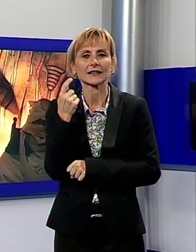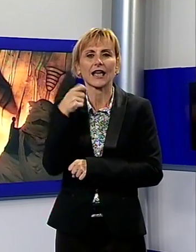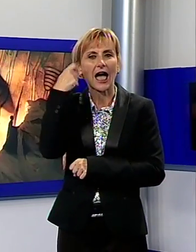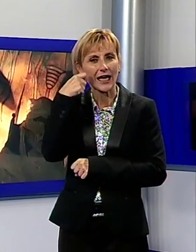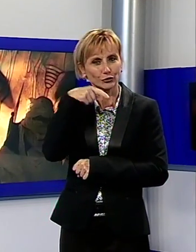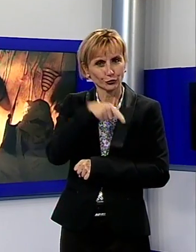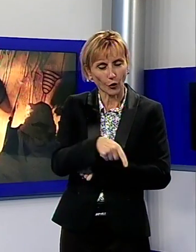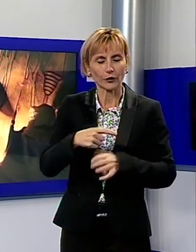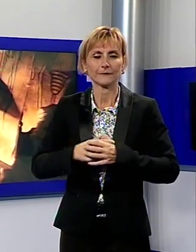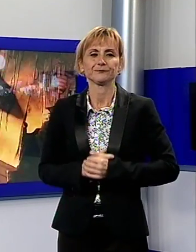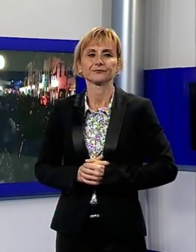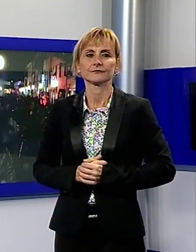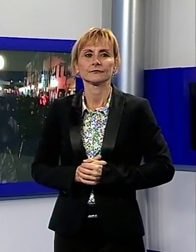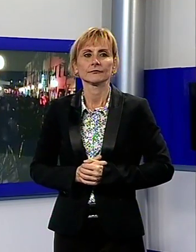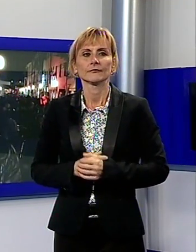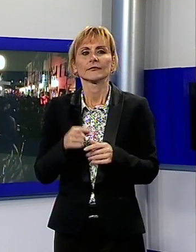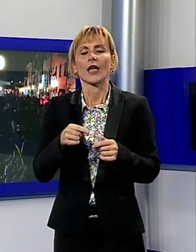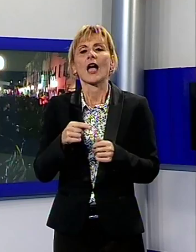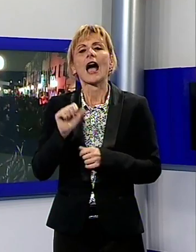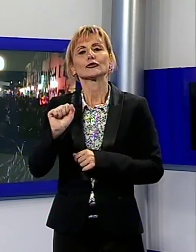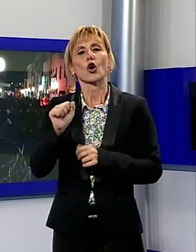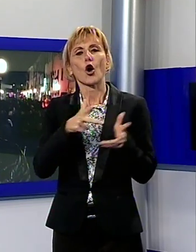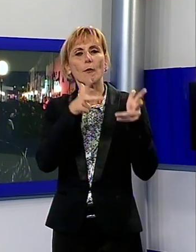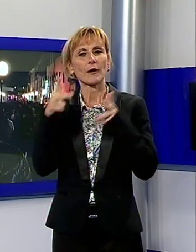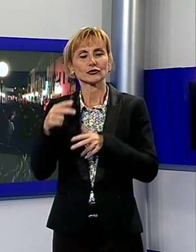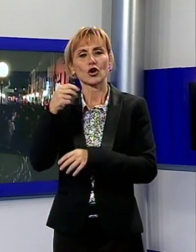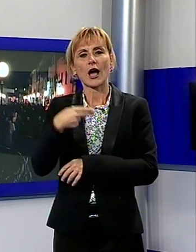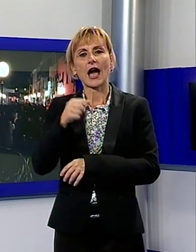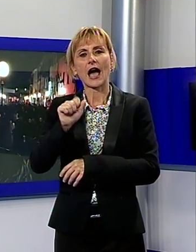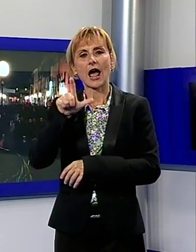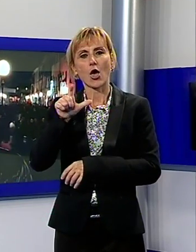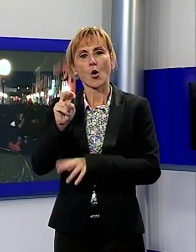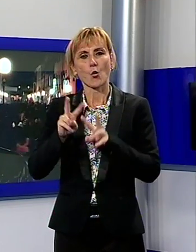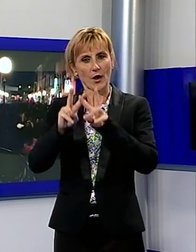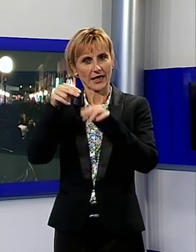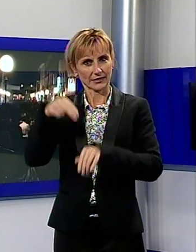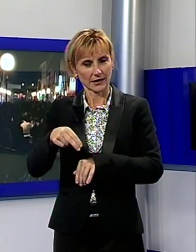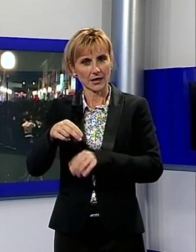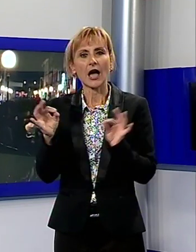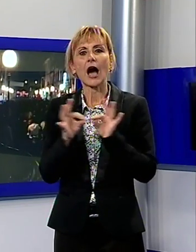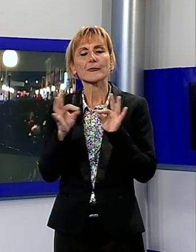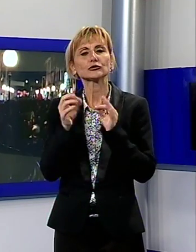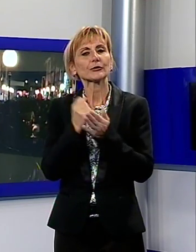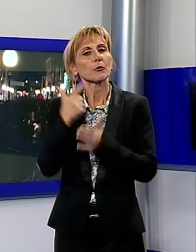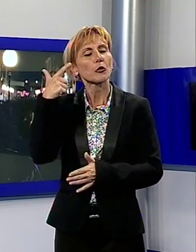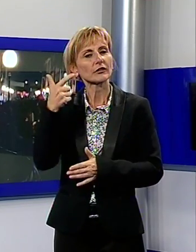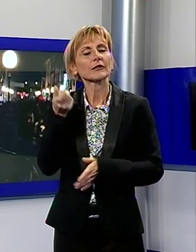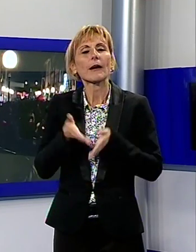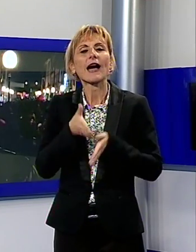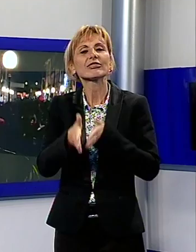portare Alto Pascio Halloween. È un altro appuntamento importante per portare avanti quello che è il nostro obiettivo,